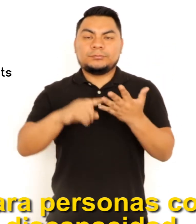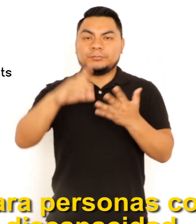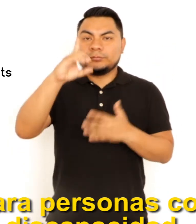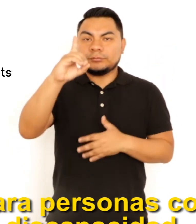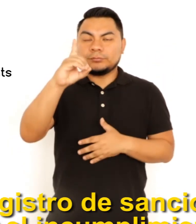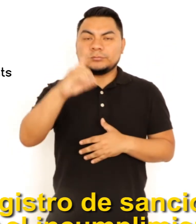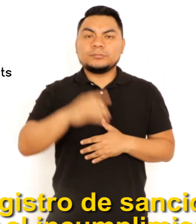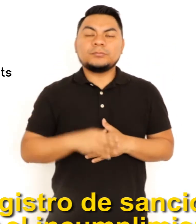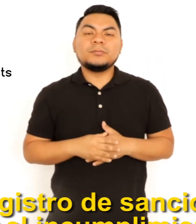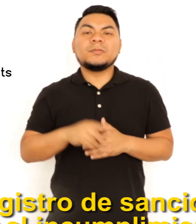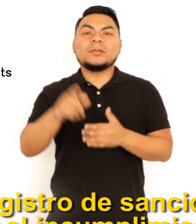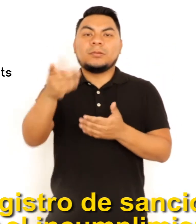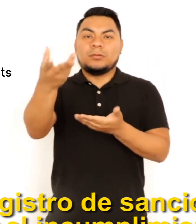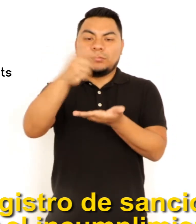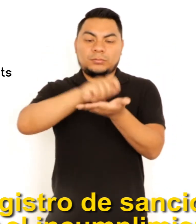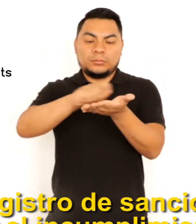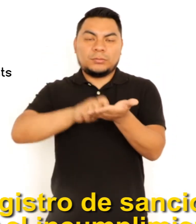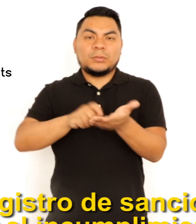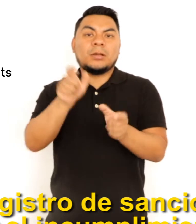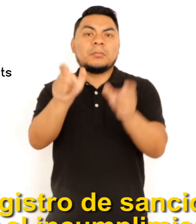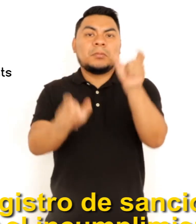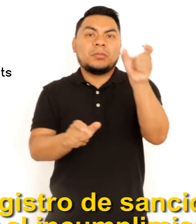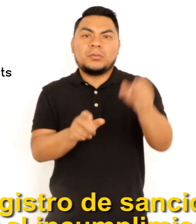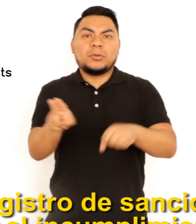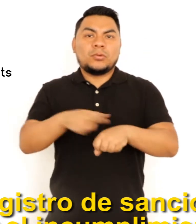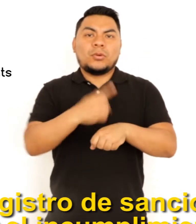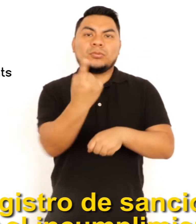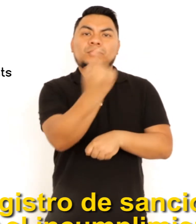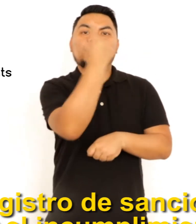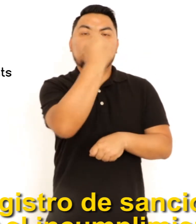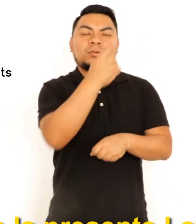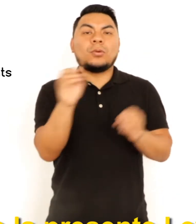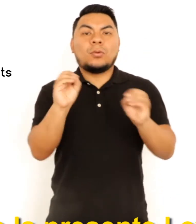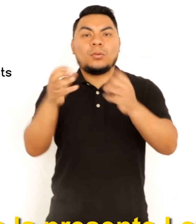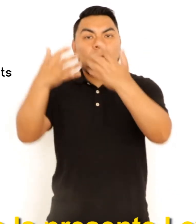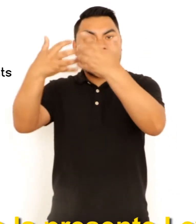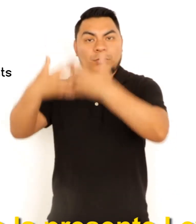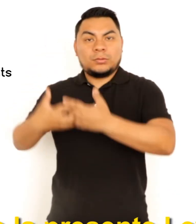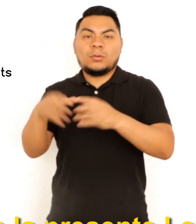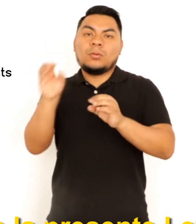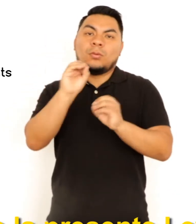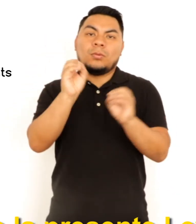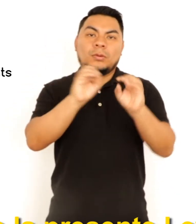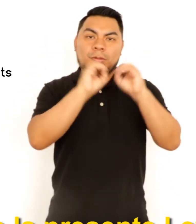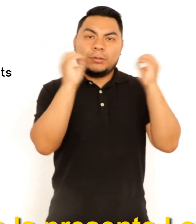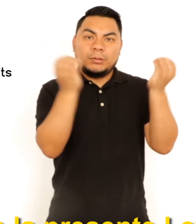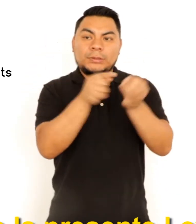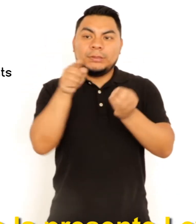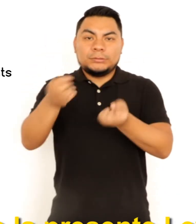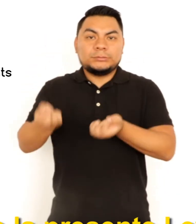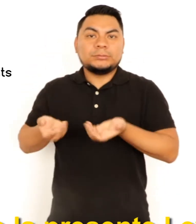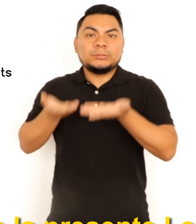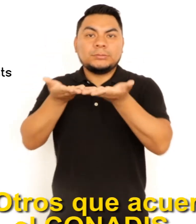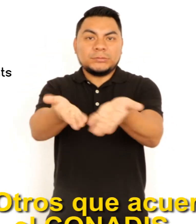F. REGISTRO DE SANCIONES POR EL INCUMPLIMIENTO DE LA PRESENTE LEY G.